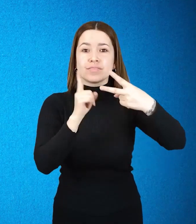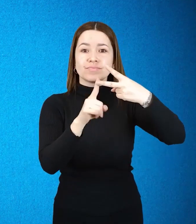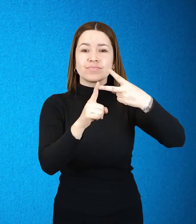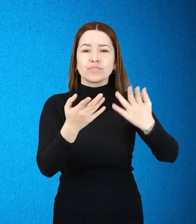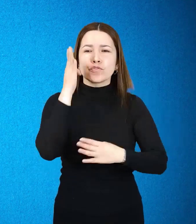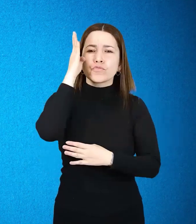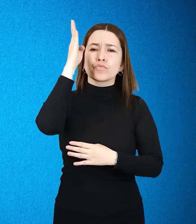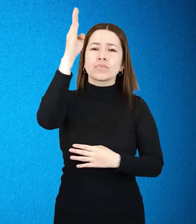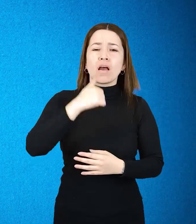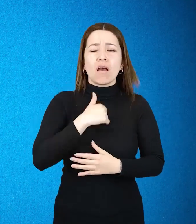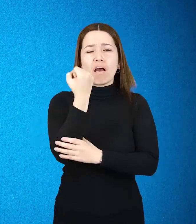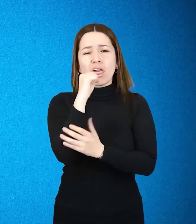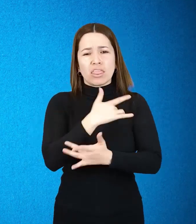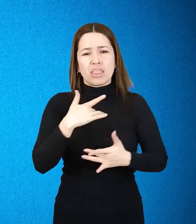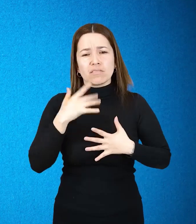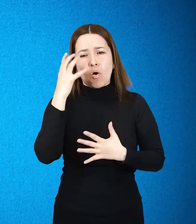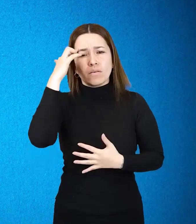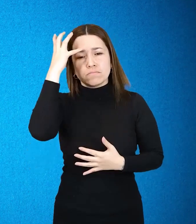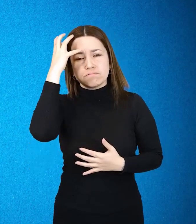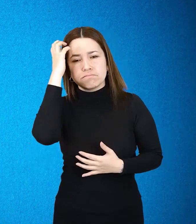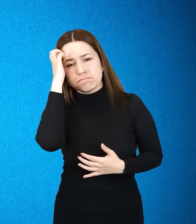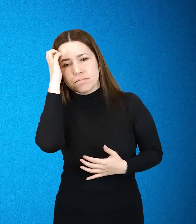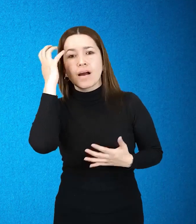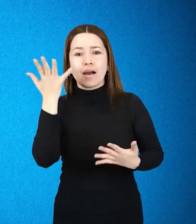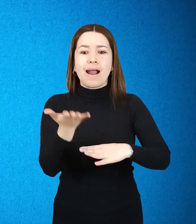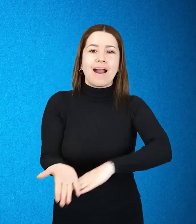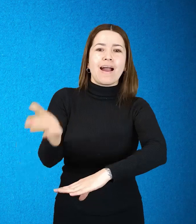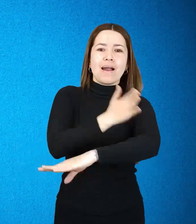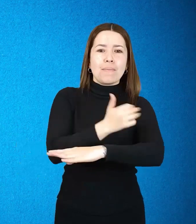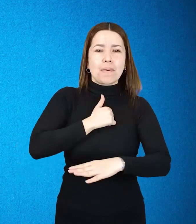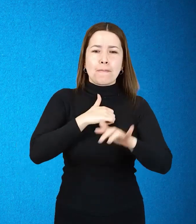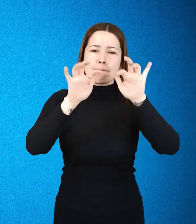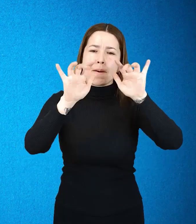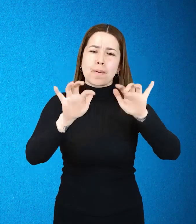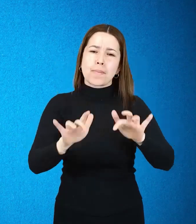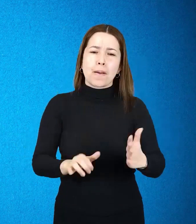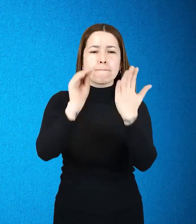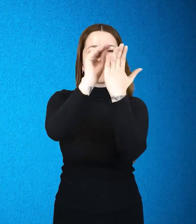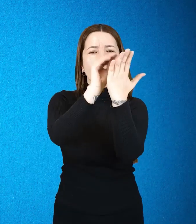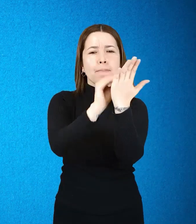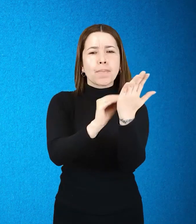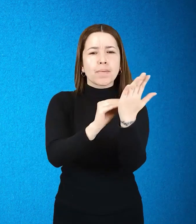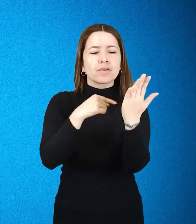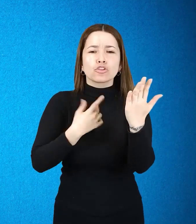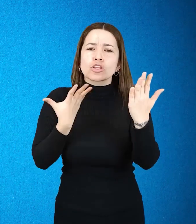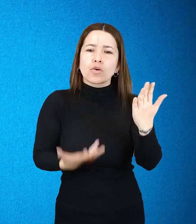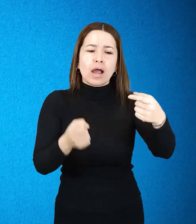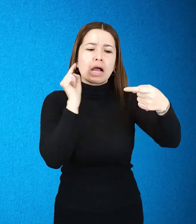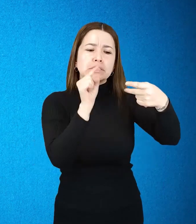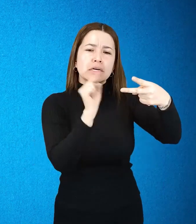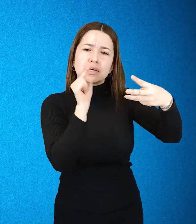O también puede dejar sus decisiones sobre el futuro por escrito para que sean respetadas. Esto se llama directivas anticipadas.